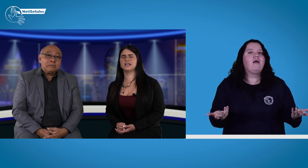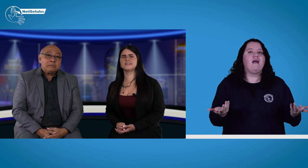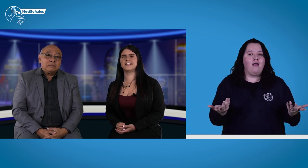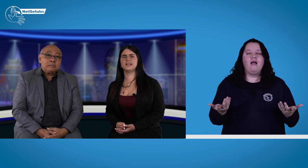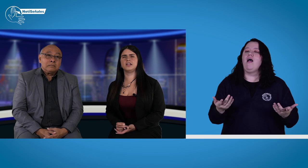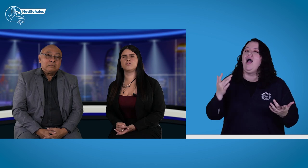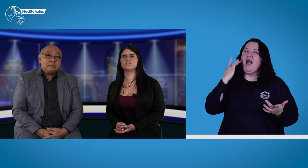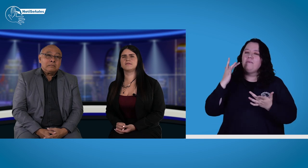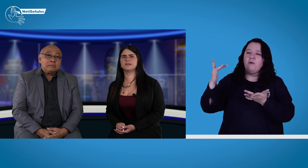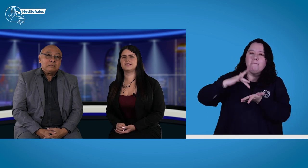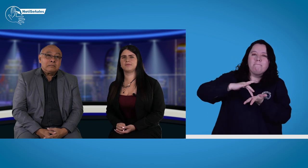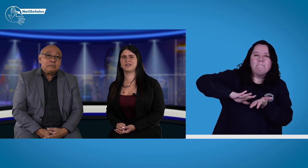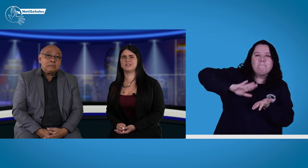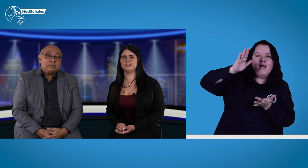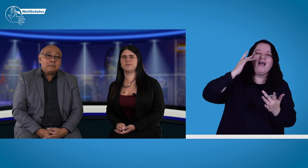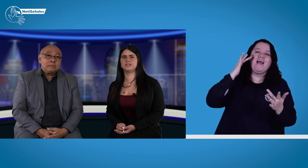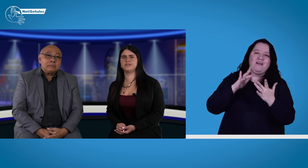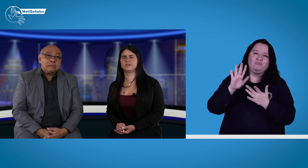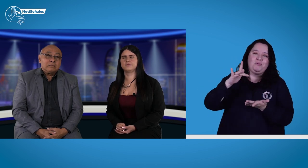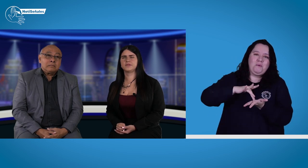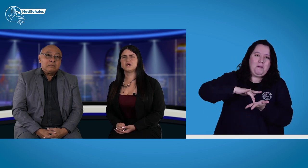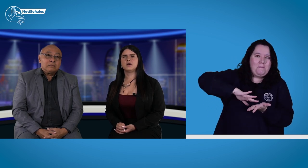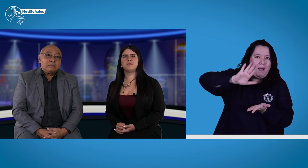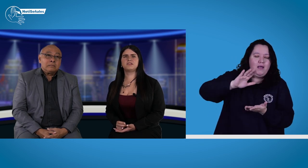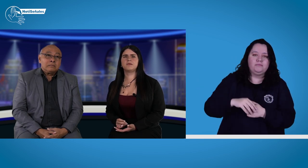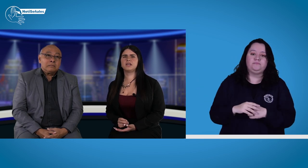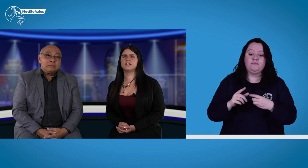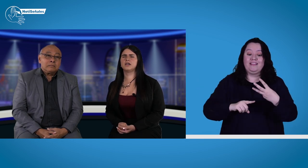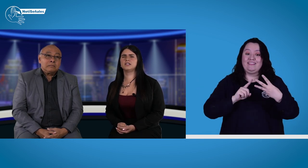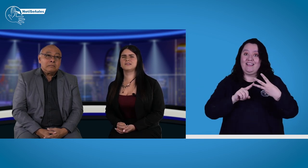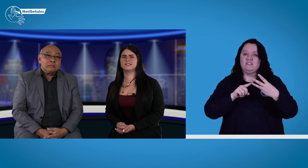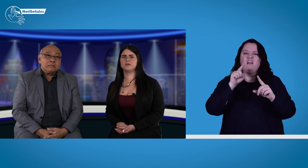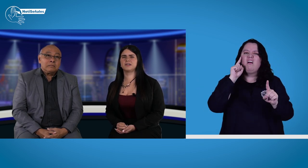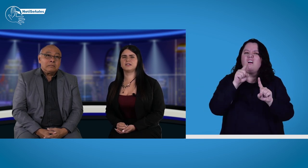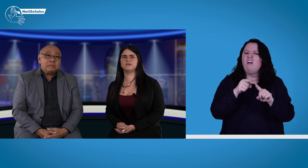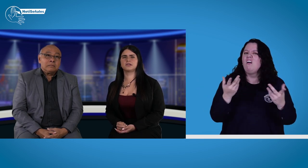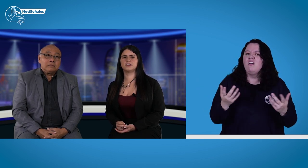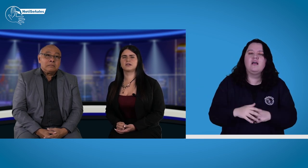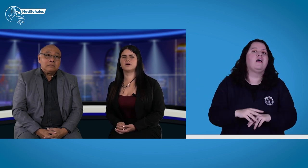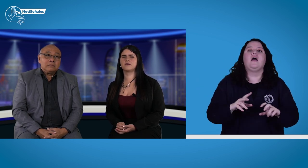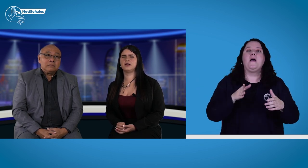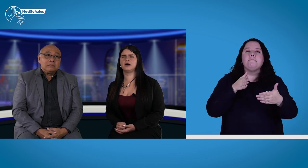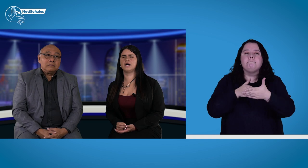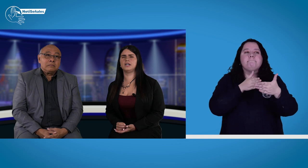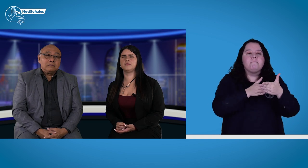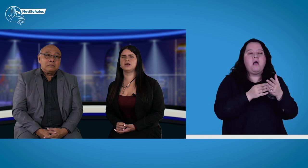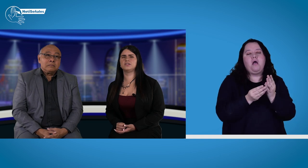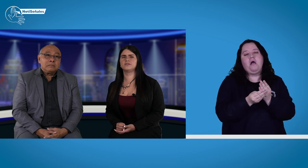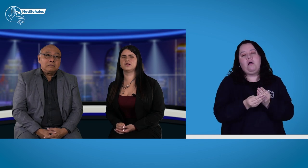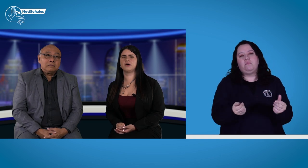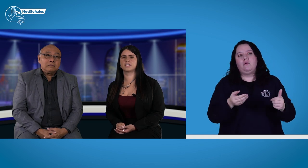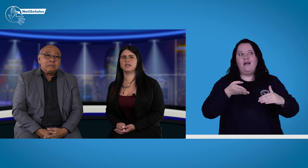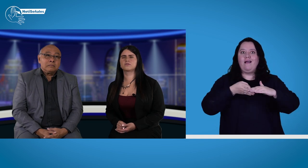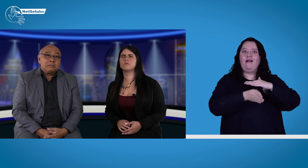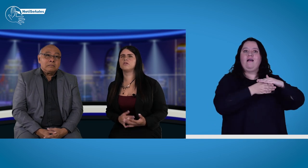se generen los empacias en participación. Pero también el tercer objetivo que tiene que ver con la eliminación de barreras, como